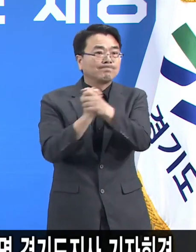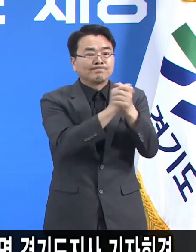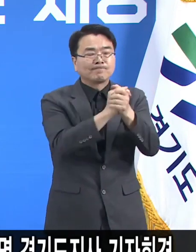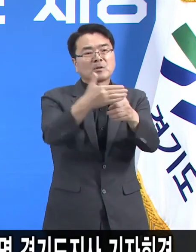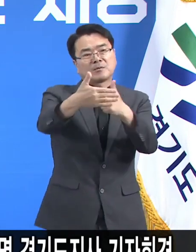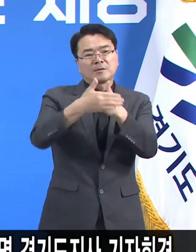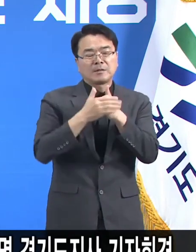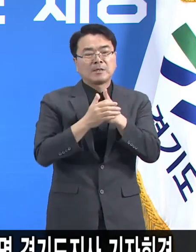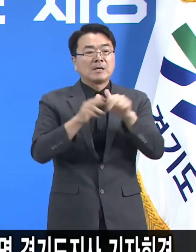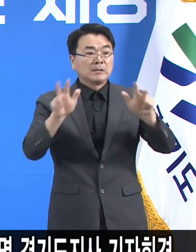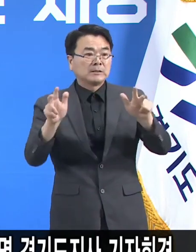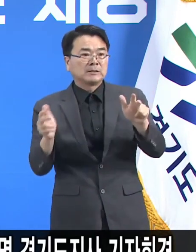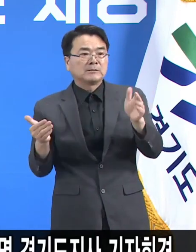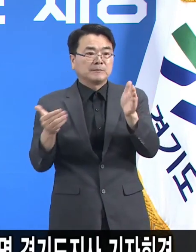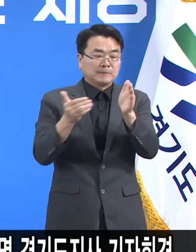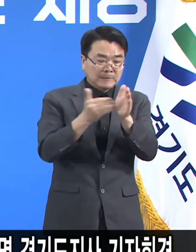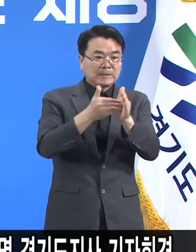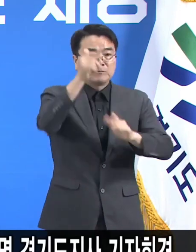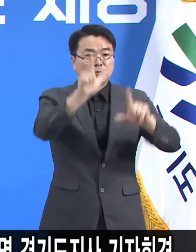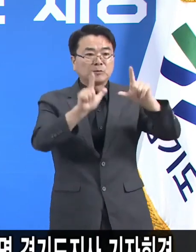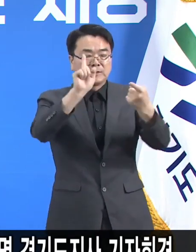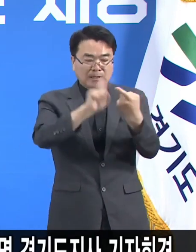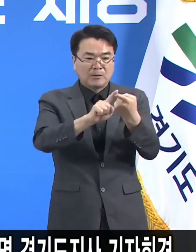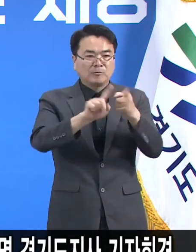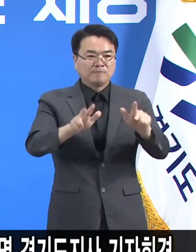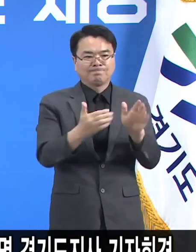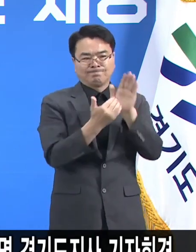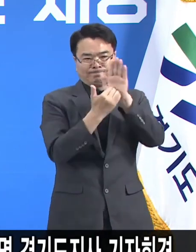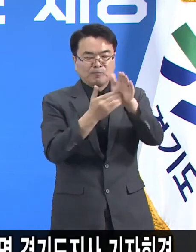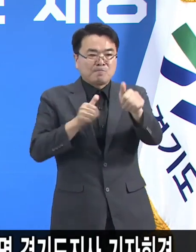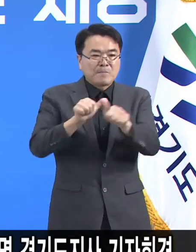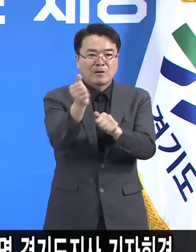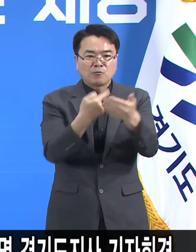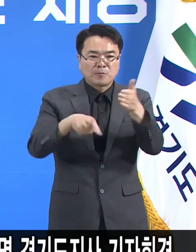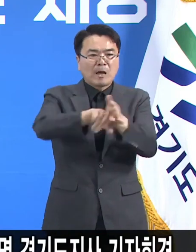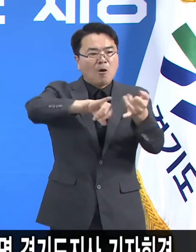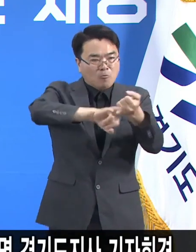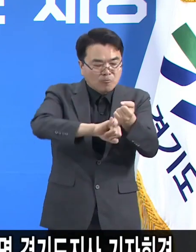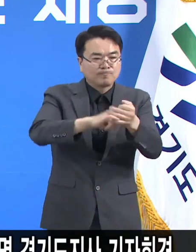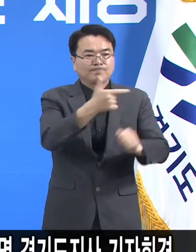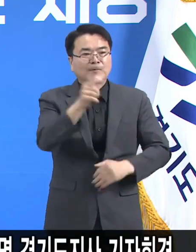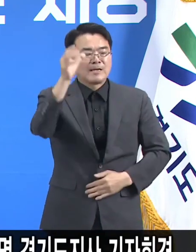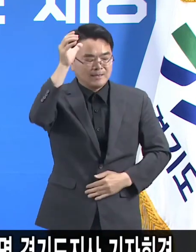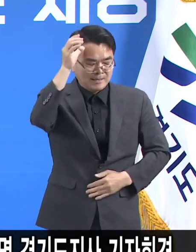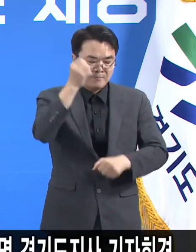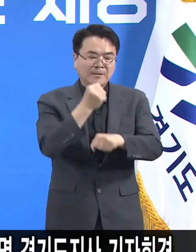지금의 이 단계에서 저지할 수 있기를 꼭 기대합니다.